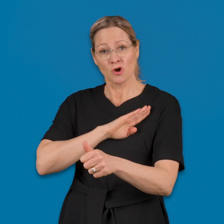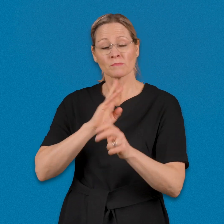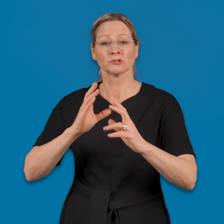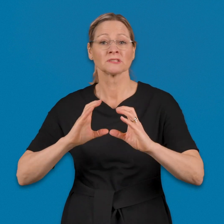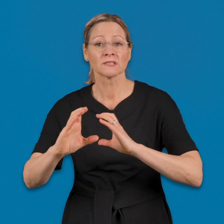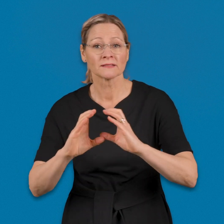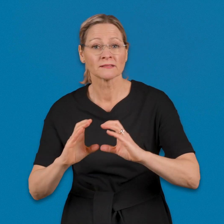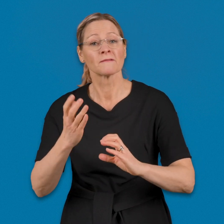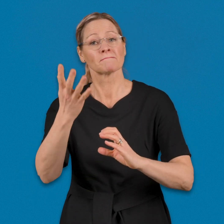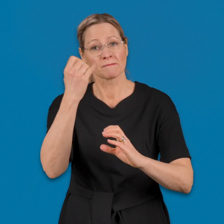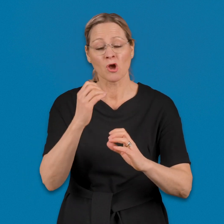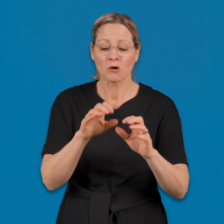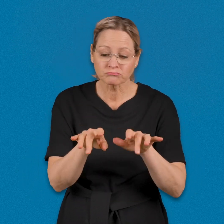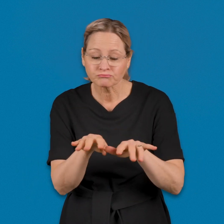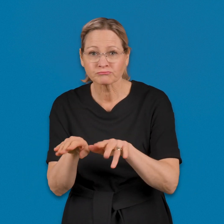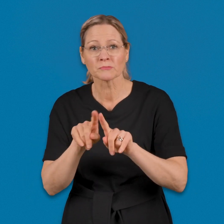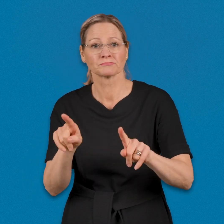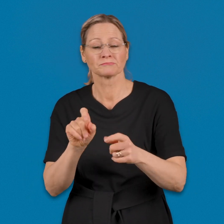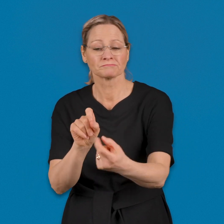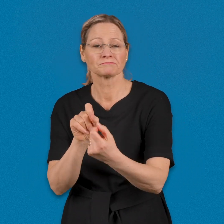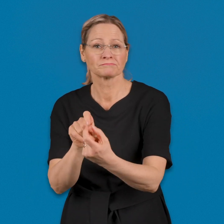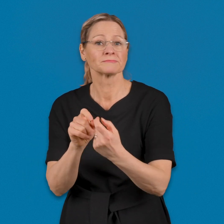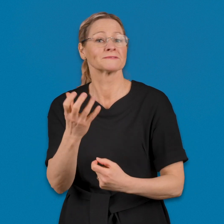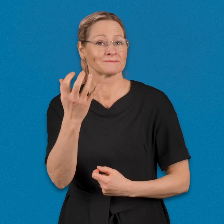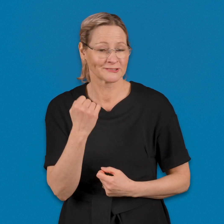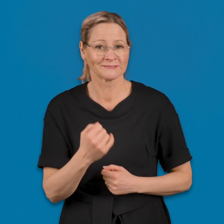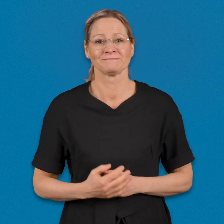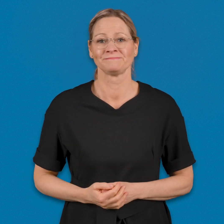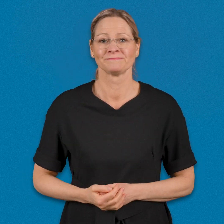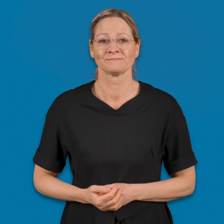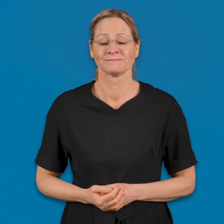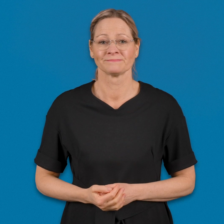Etäpalvelussa on myös chatti, jossa voit hoitaa asioita pikaviesteillä.